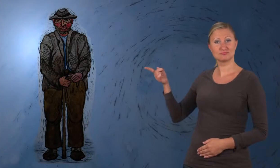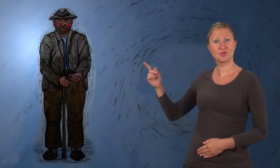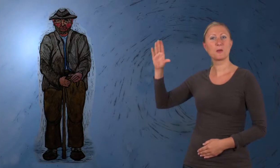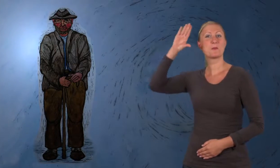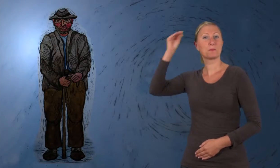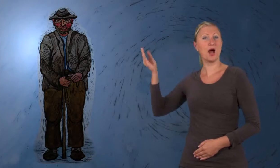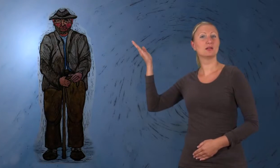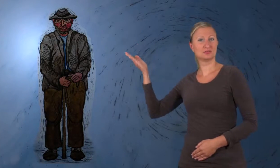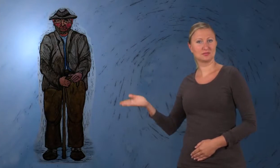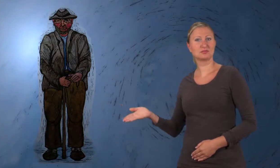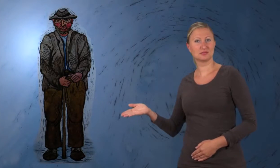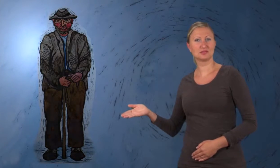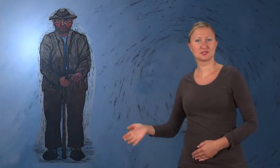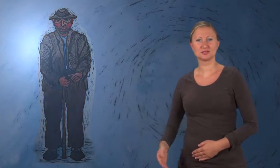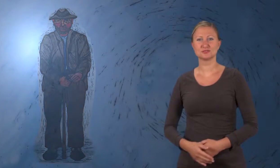Es war einmal ein Mann.